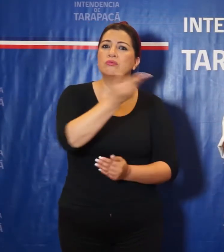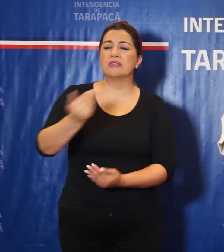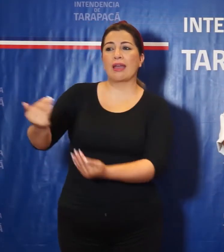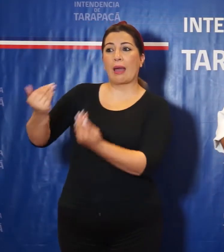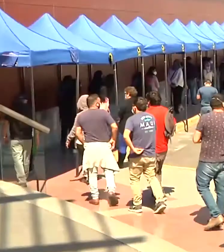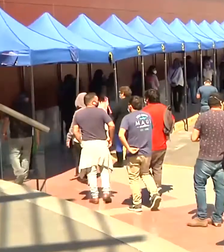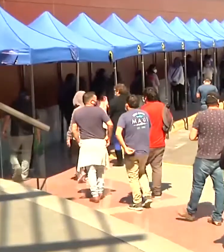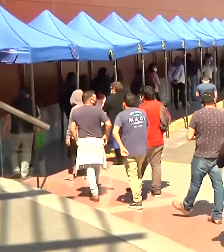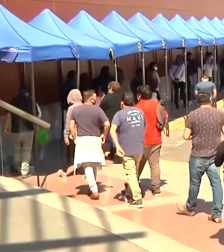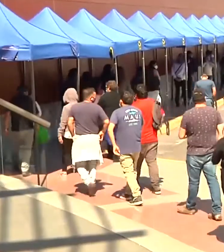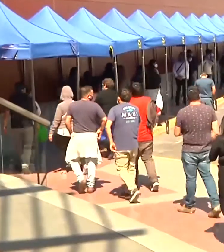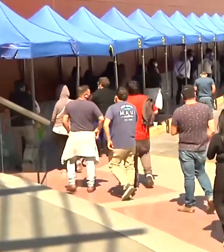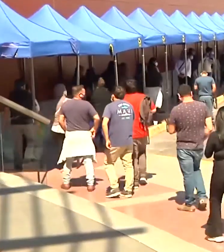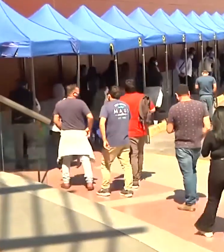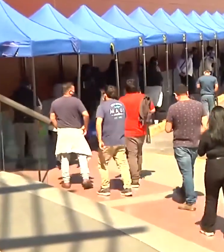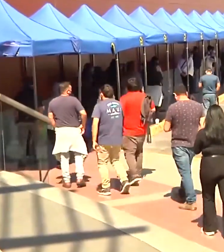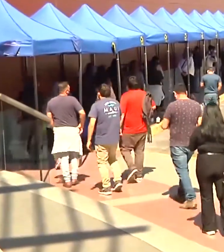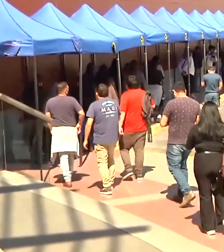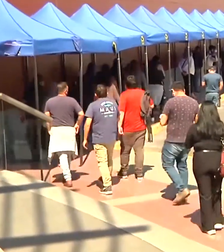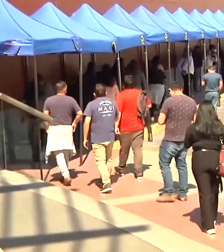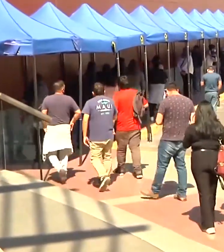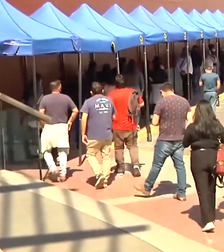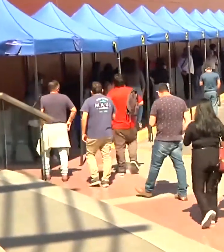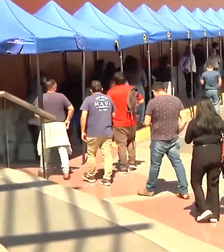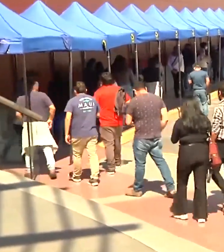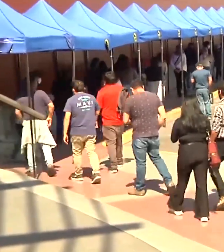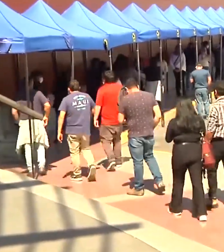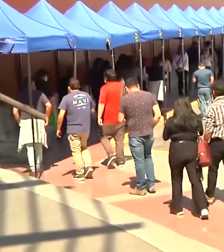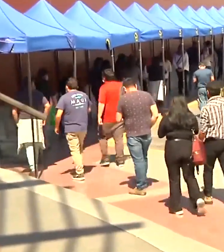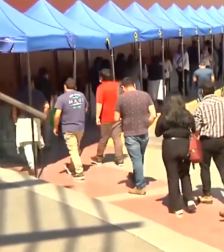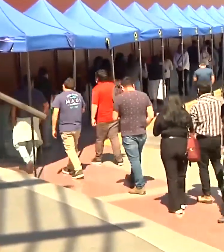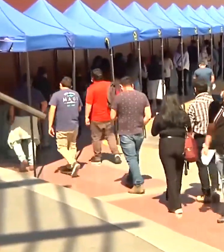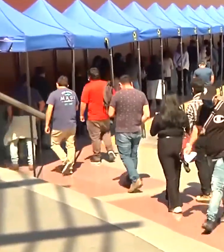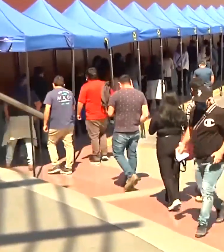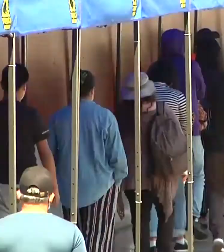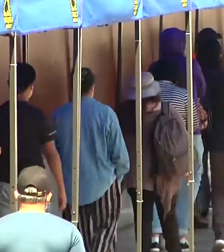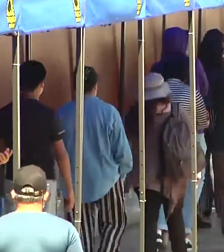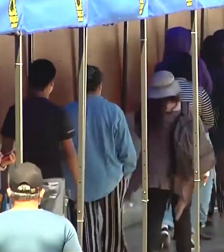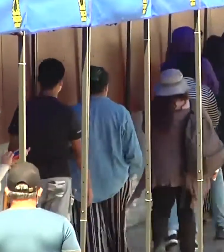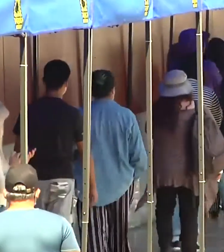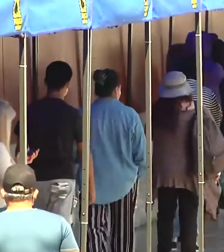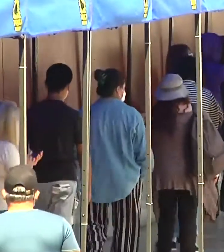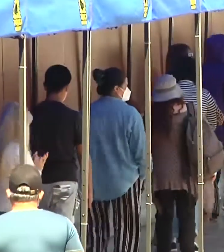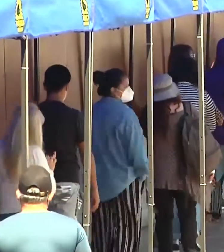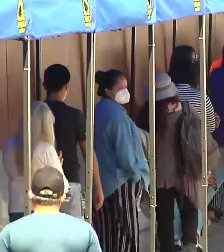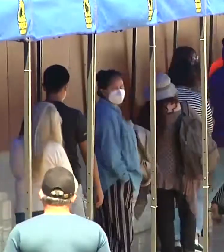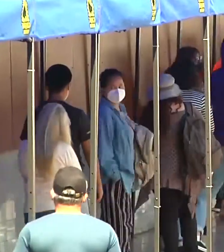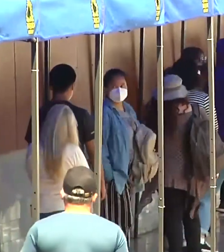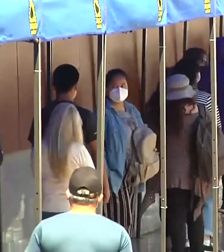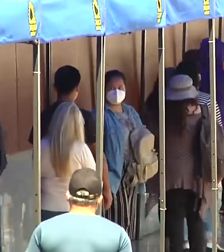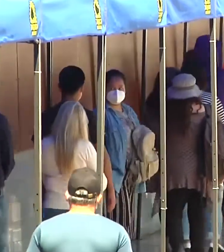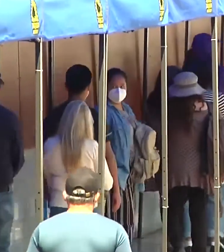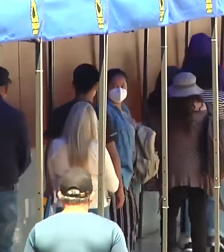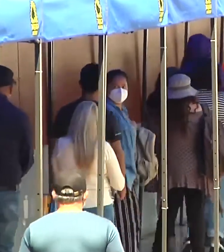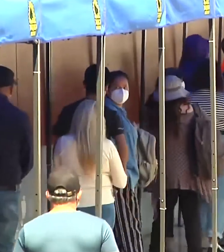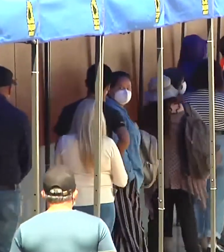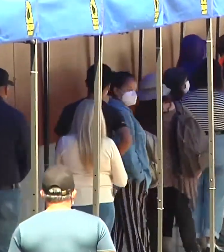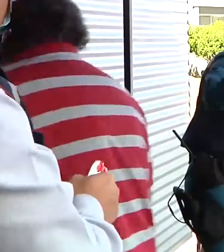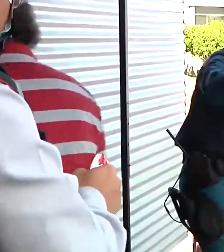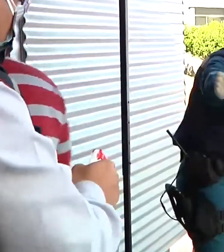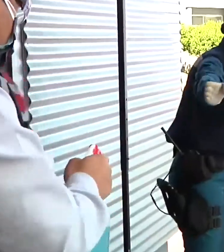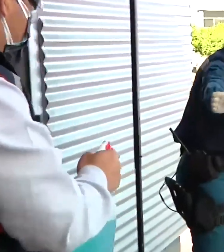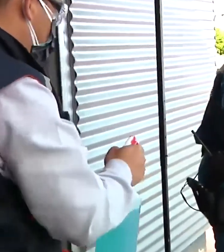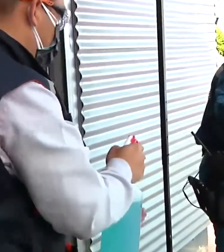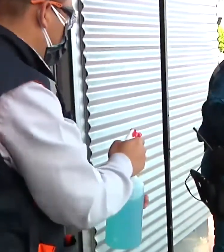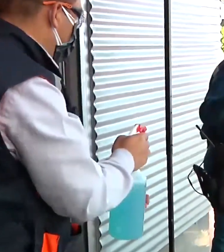sigamos avanzando. Mantener las medidas preventivas y evitar aglomeraciones nos permitirá seguir avanzando en el plan Paso a